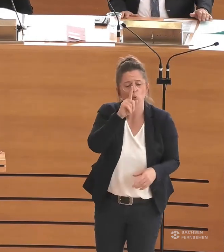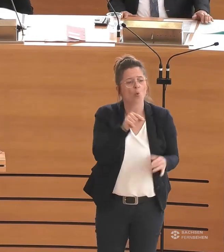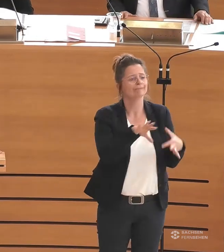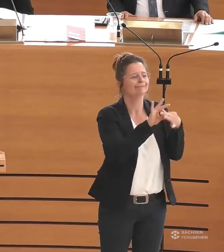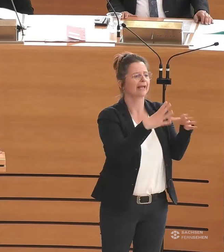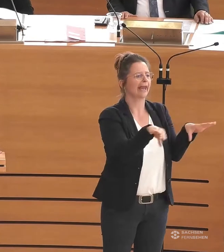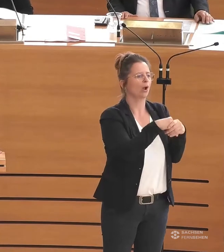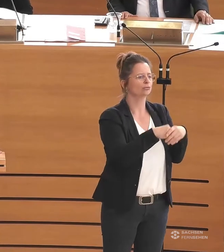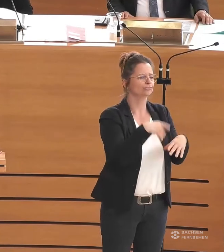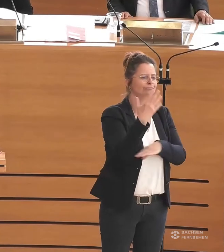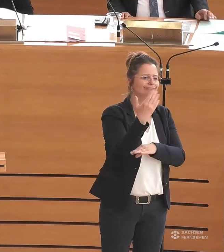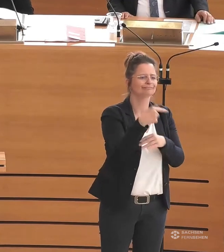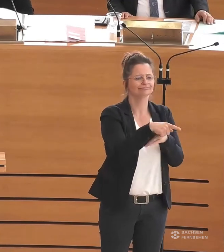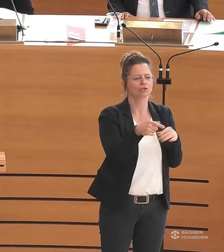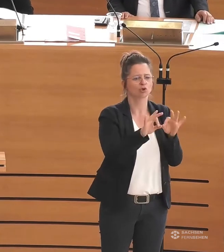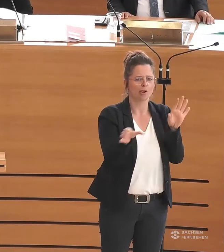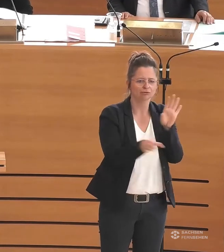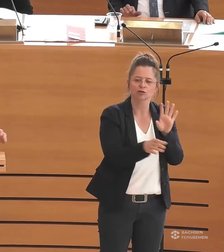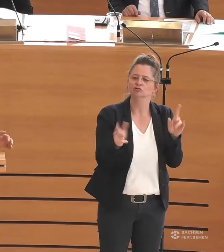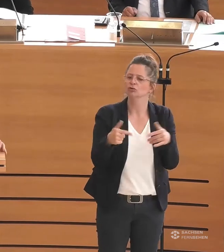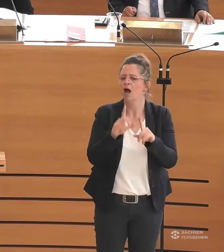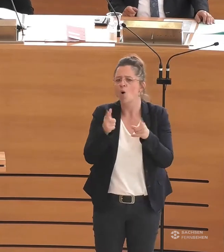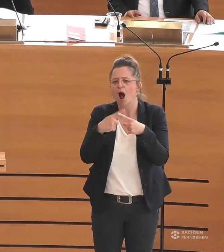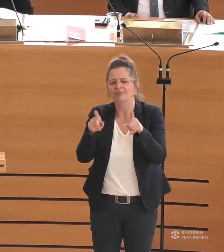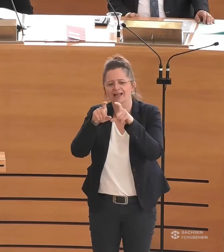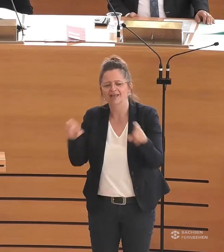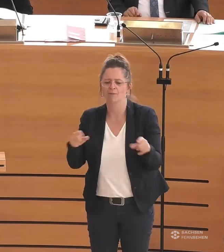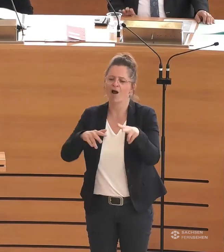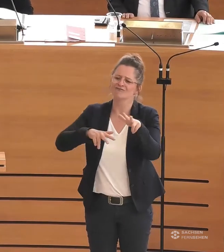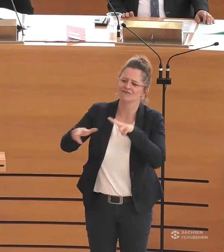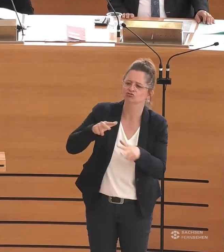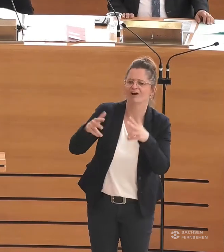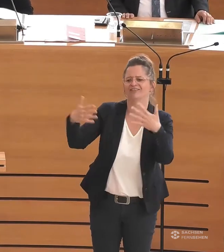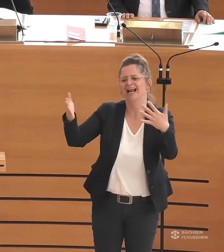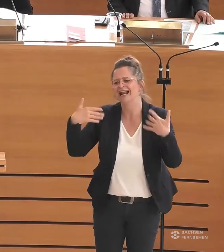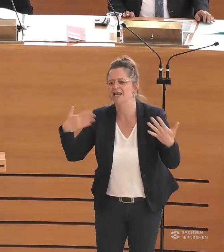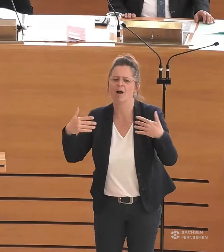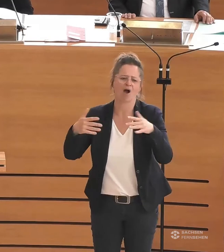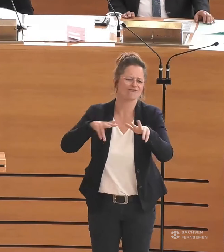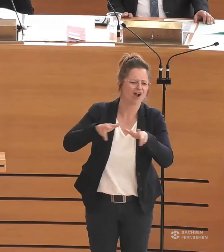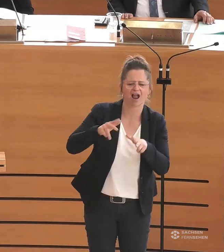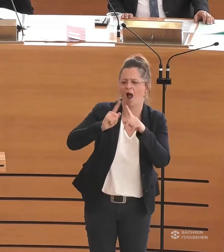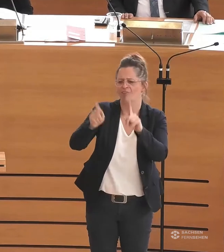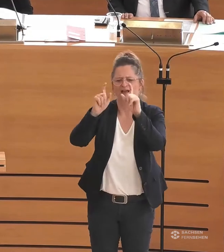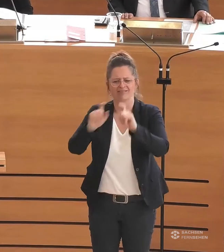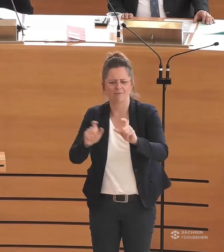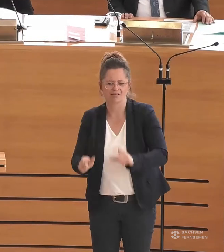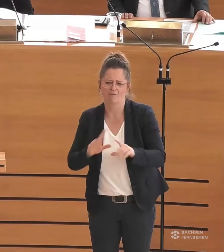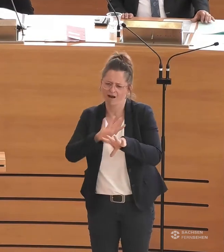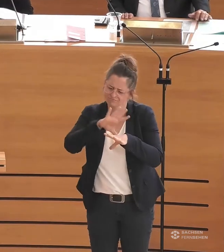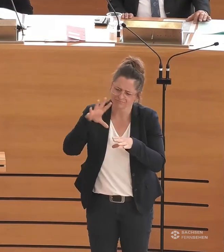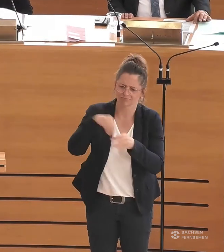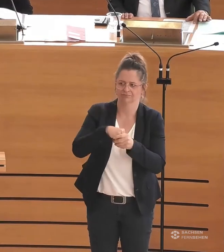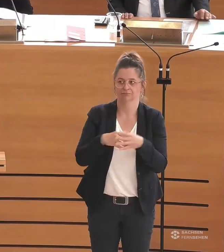Inklusion zum Thema haben, sondern auch den Debatten um Wirtschaft, um Klima, um Verkehr und um alle anderen Themen. Und ja, lassen Sie mich vielleicht mit